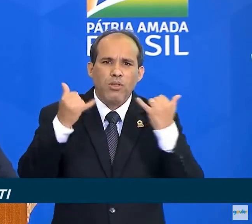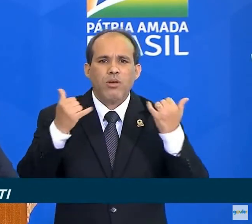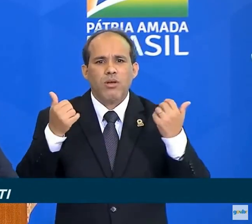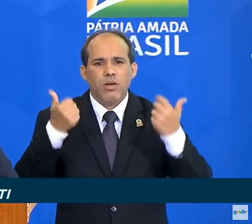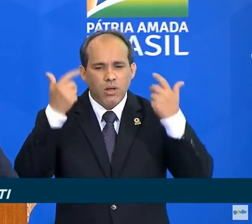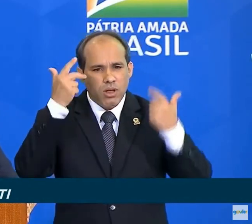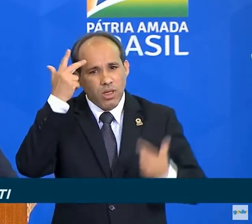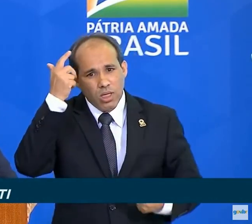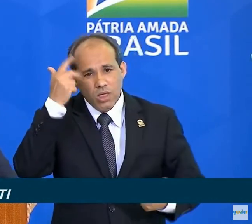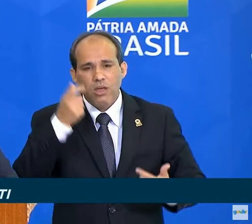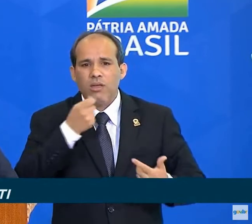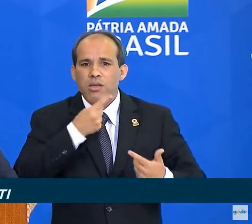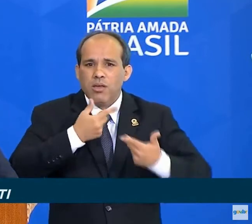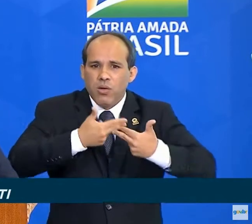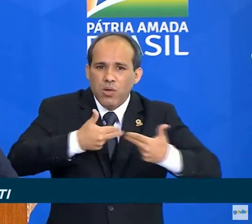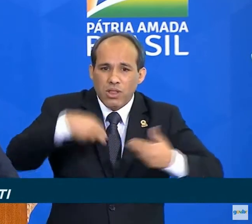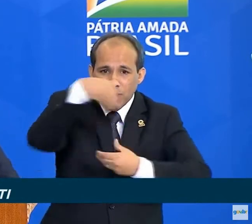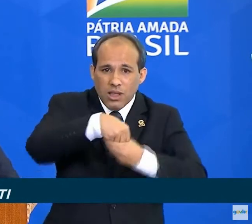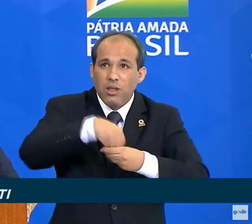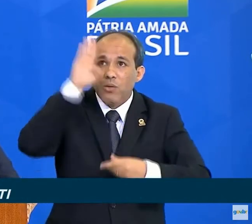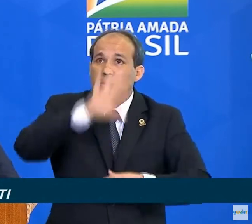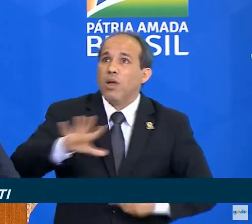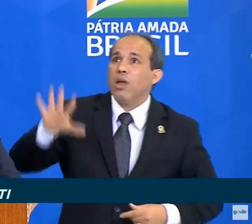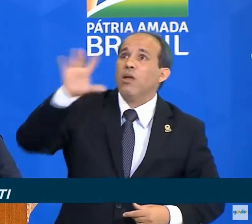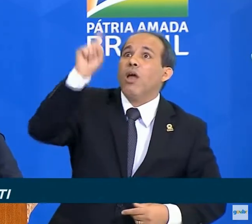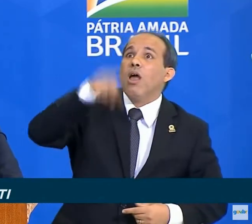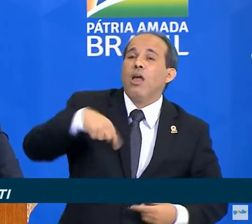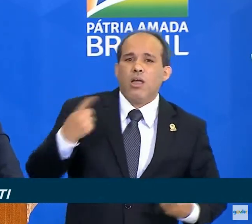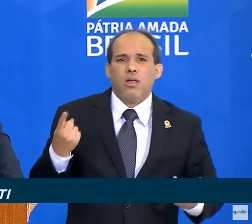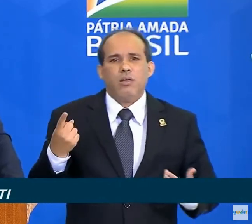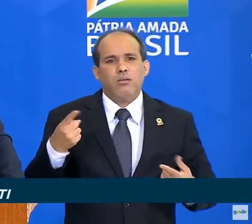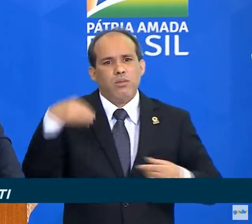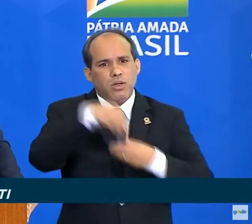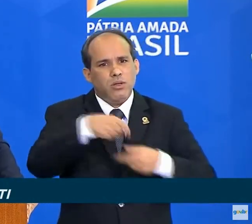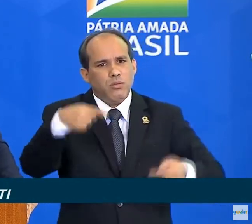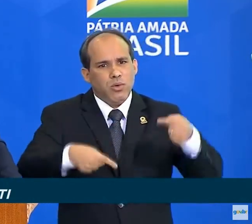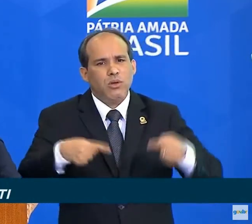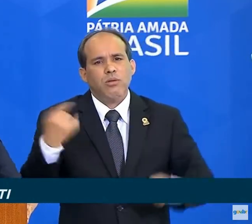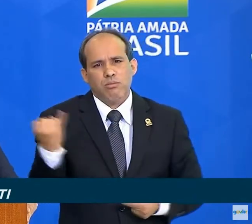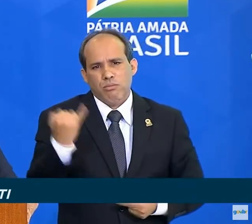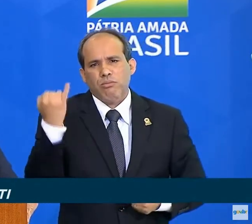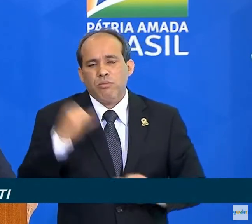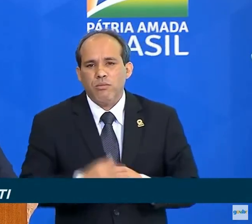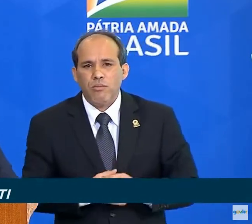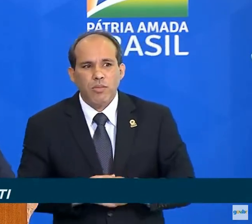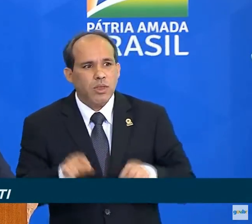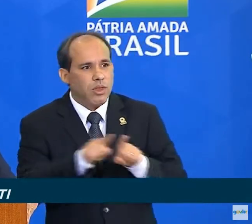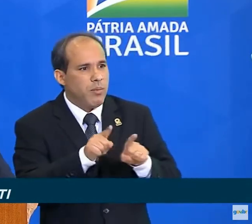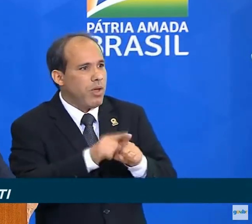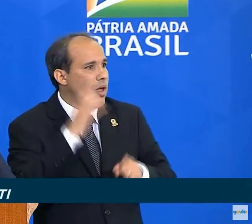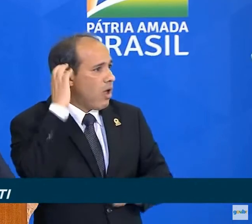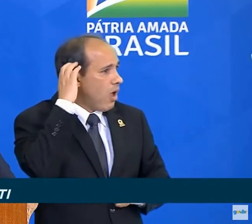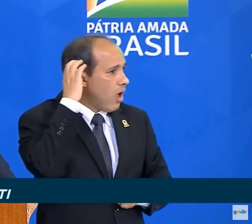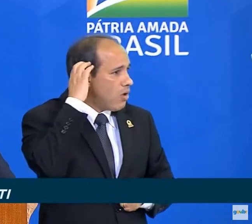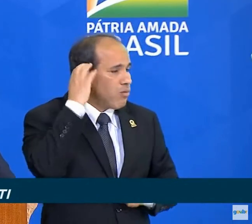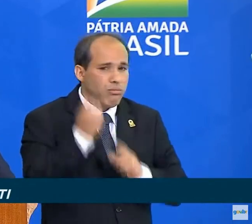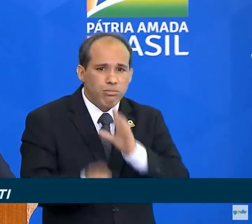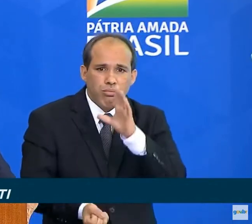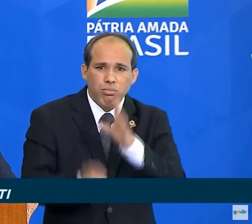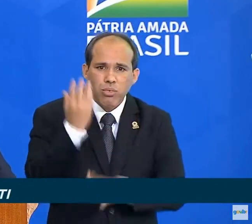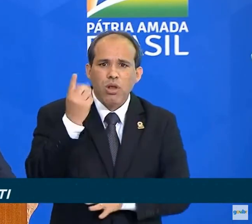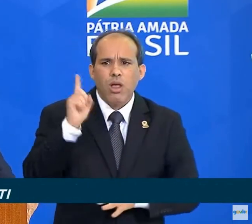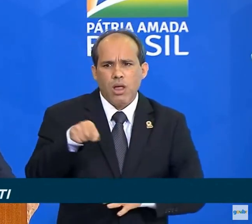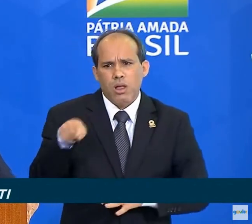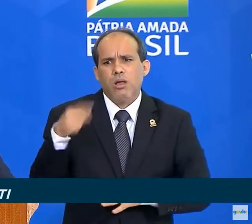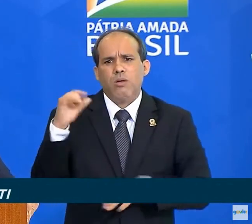nacional, são verticais importantes de política pública. Assim como a rádio, veículo poderoso,